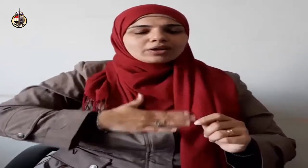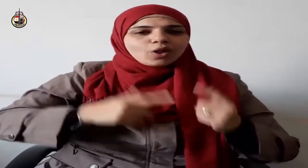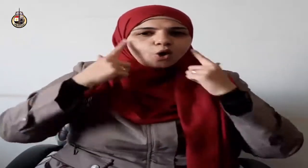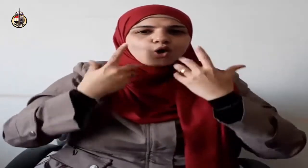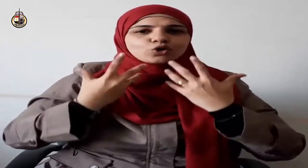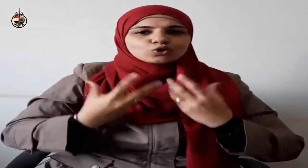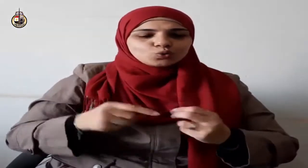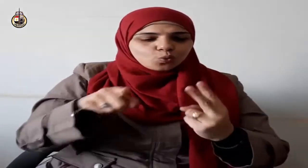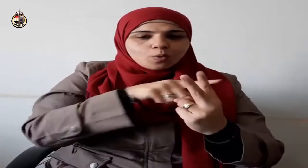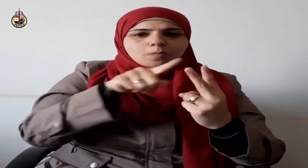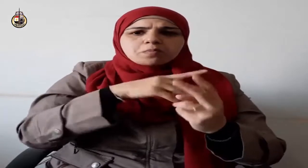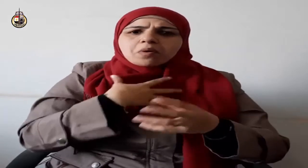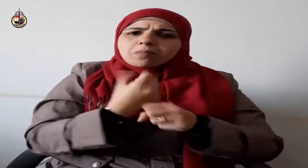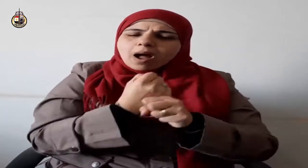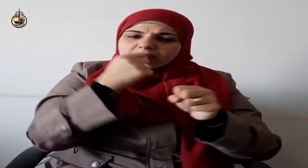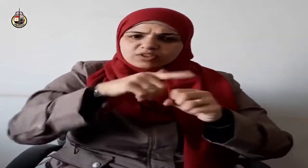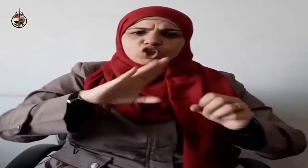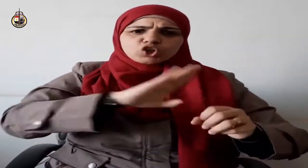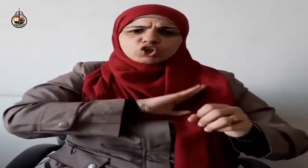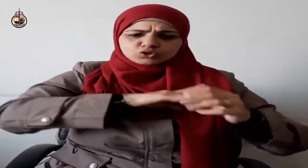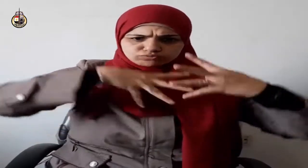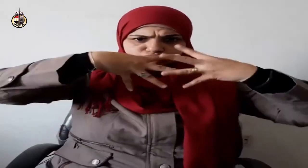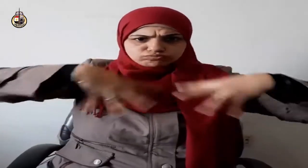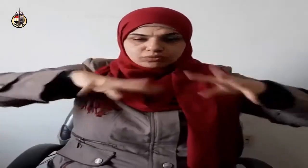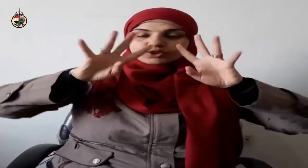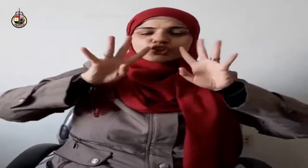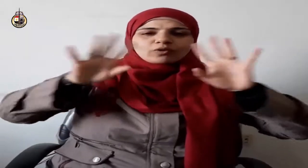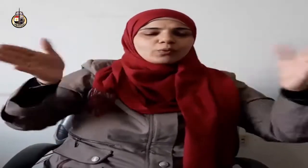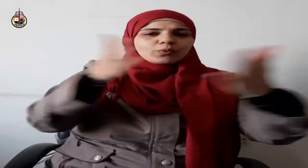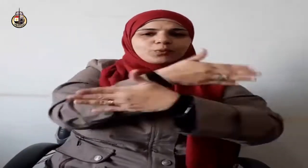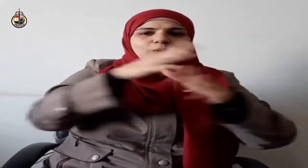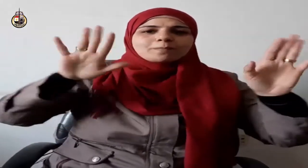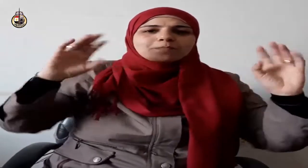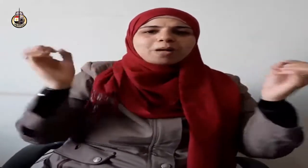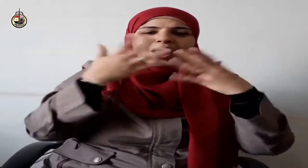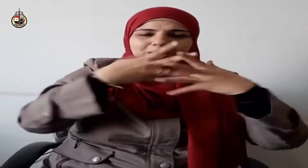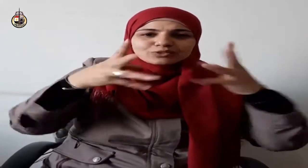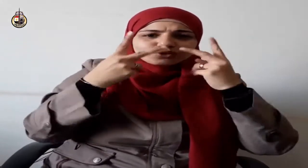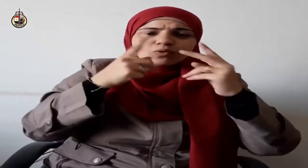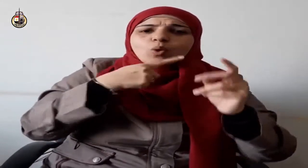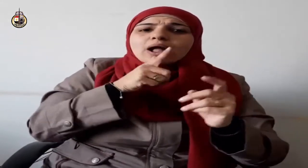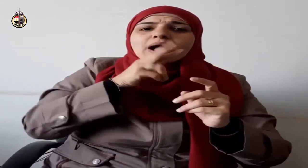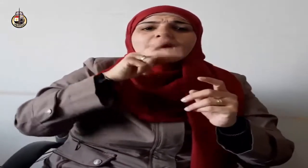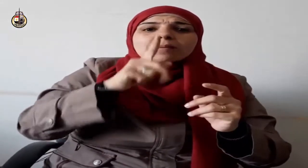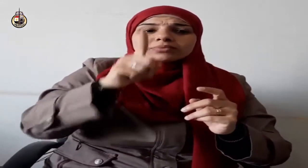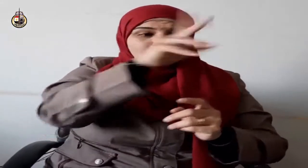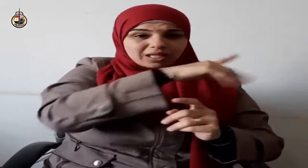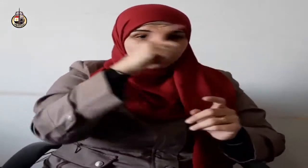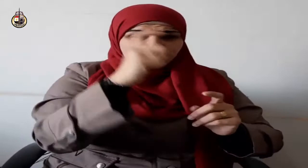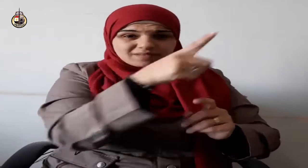ظنك باثنين الله ثالثهما وفي هذا يقول الحق